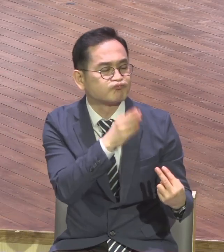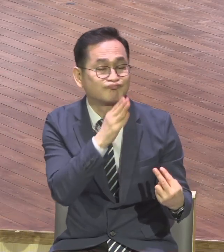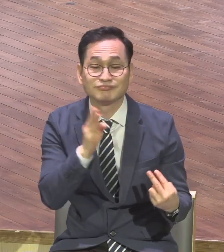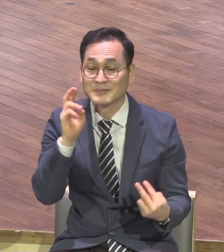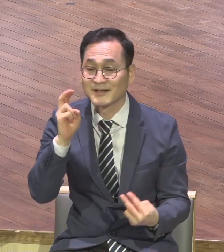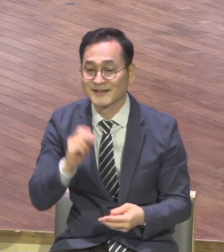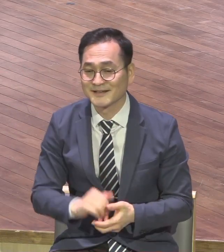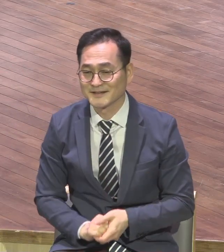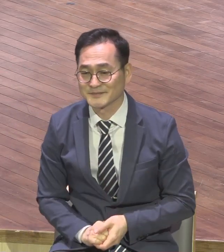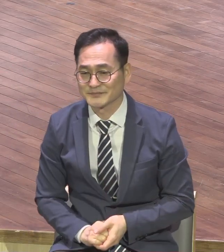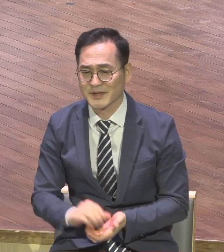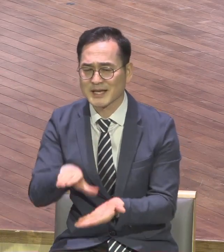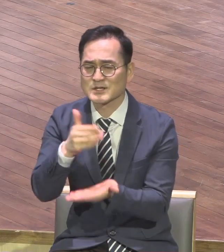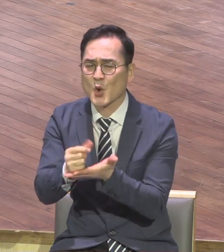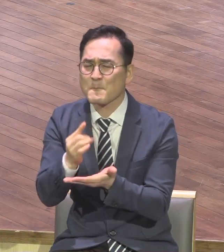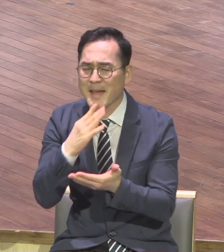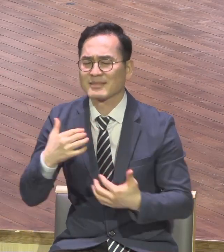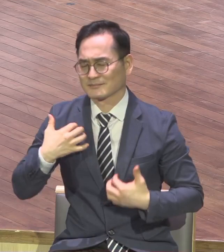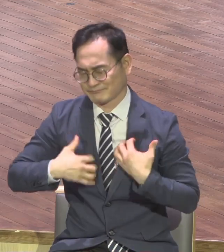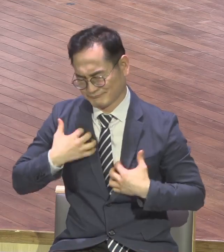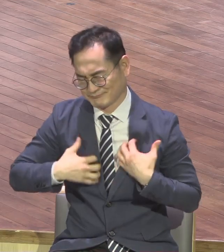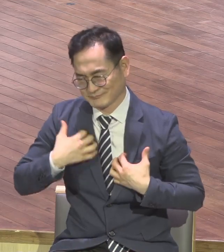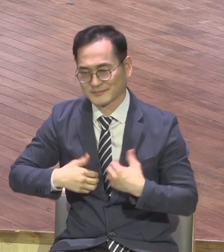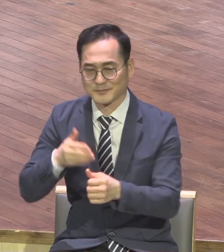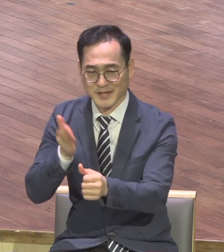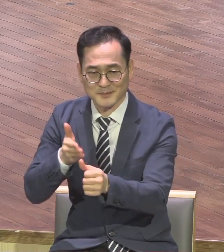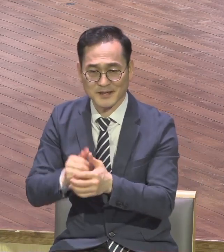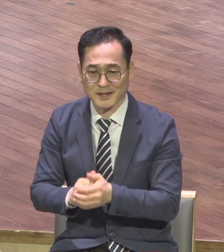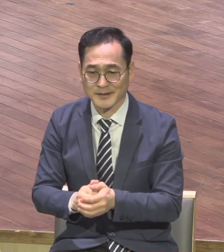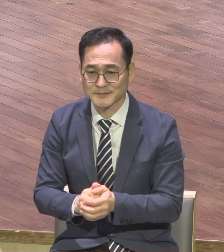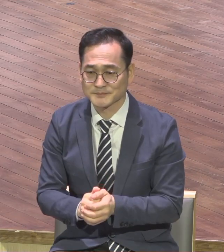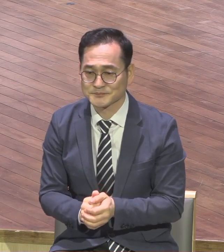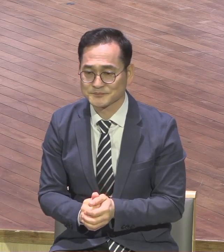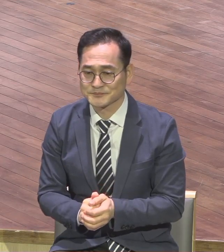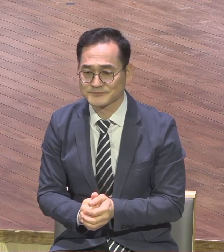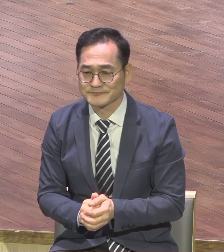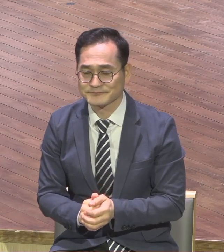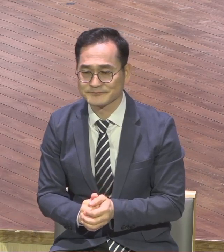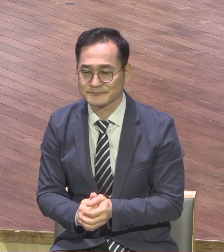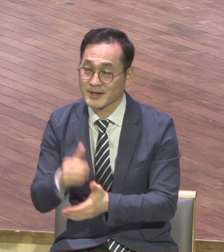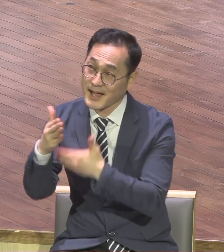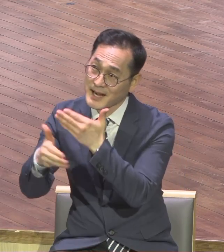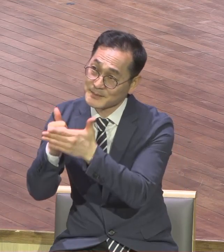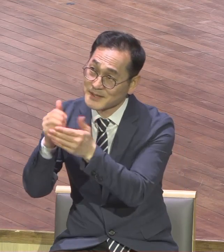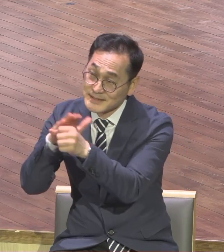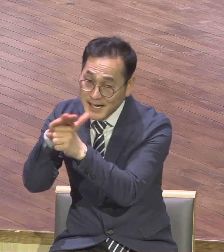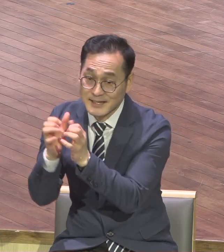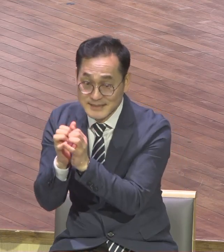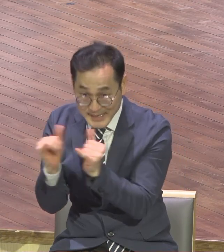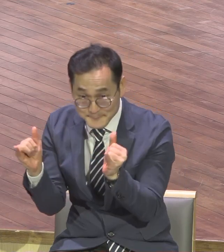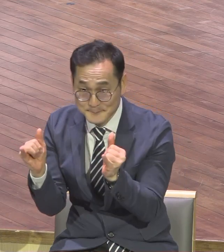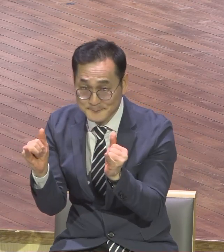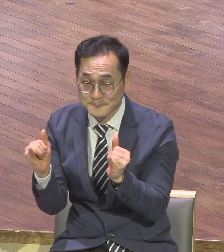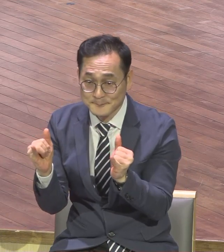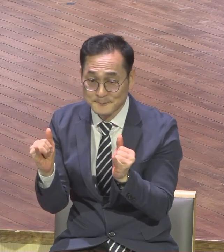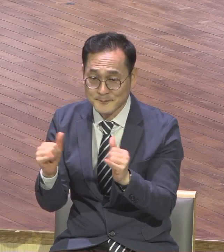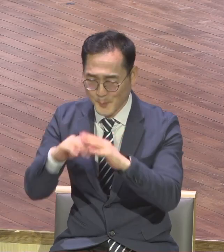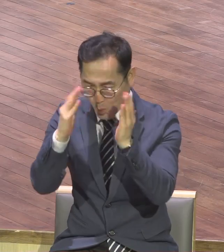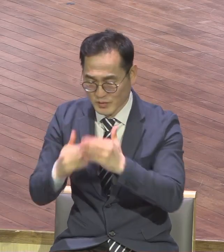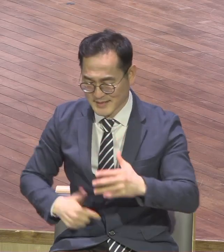다 예배해 놨으니까 그래서 하나님을 사랑하는 자에게는 뭐요 모든 것을 합력하여 설리를